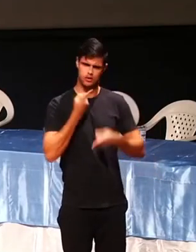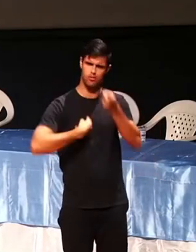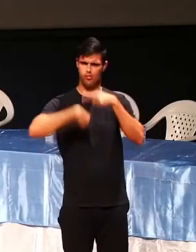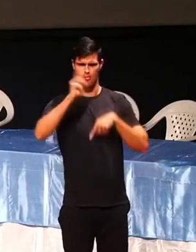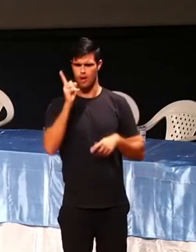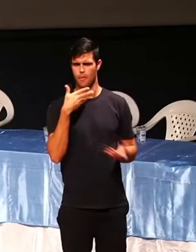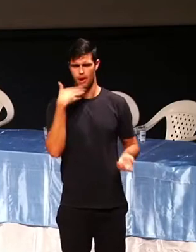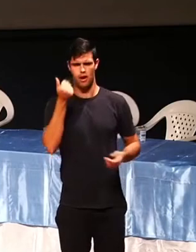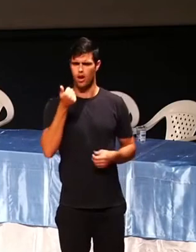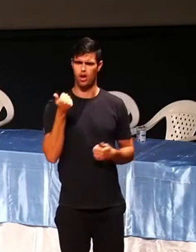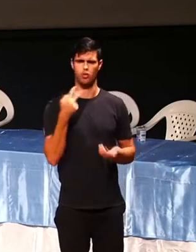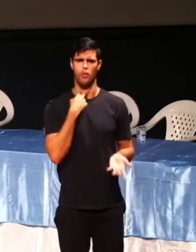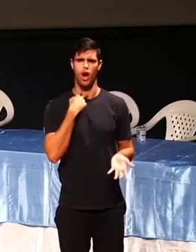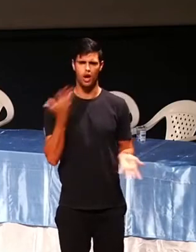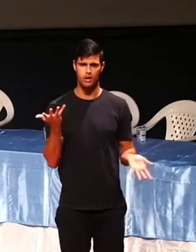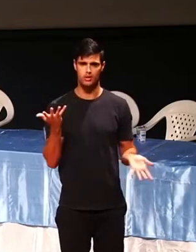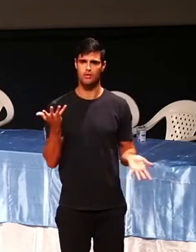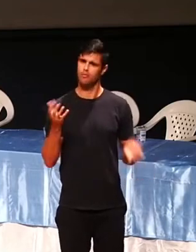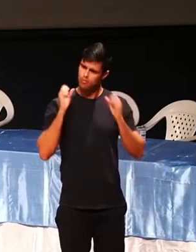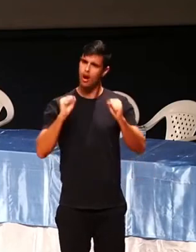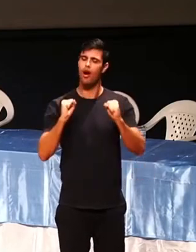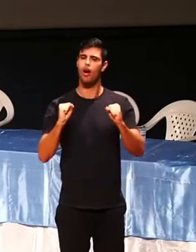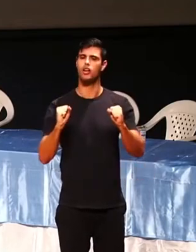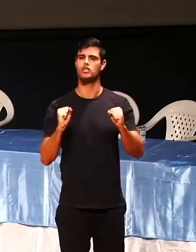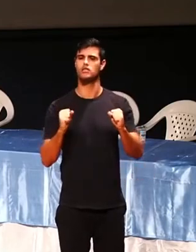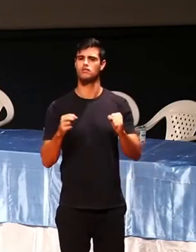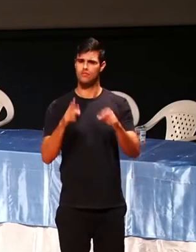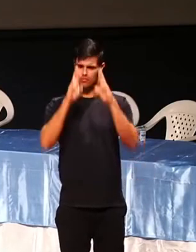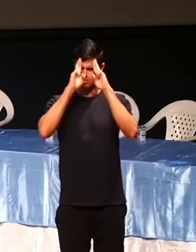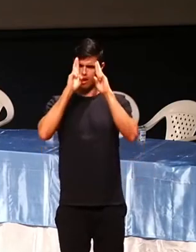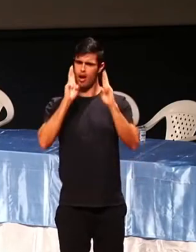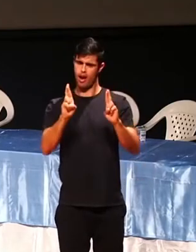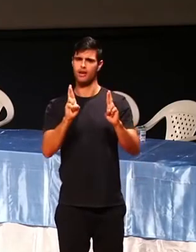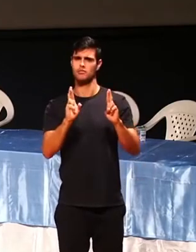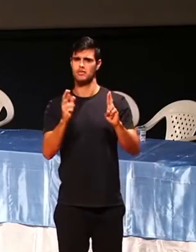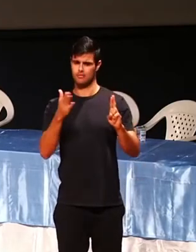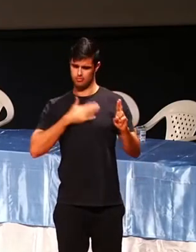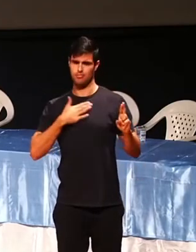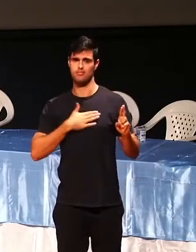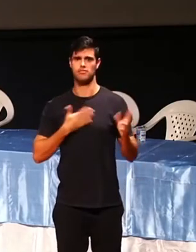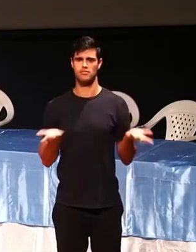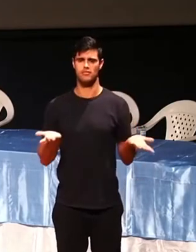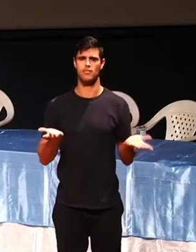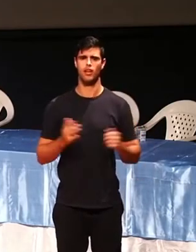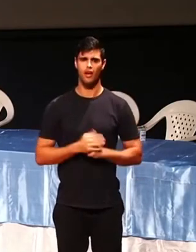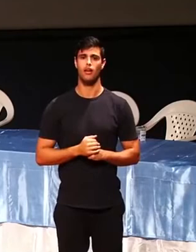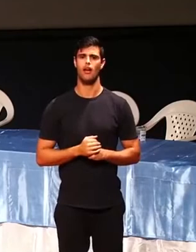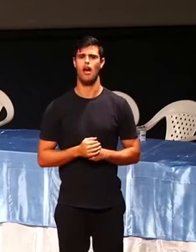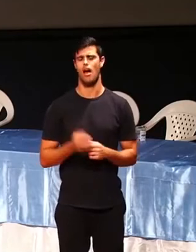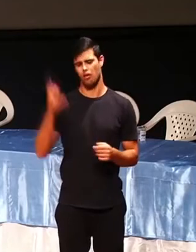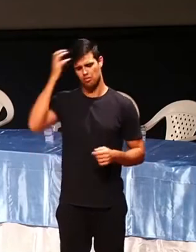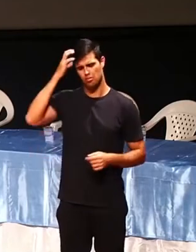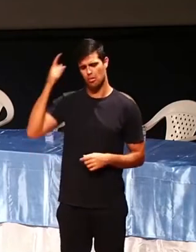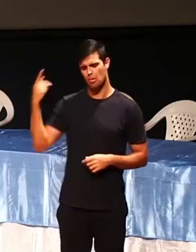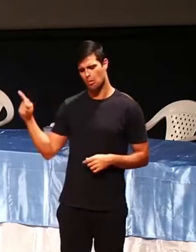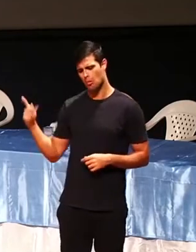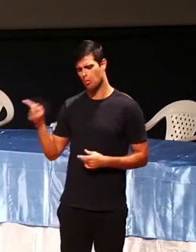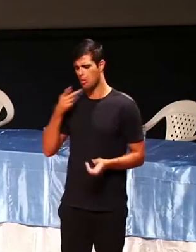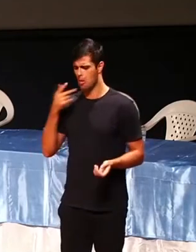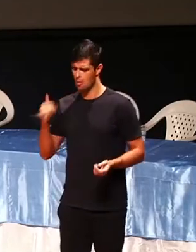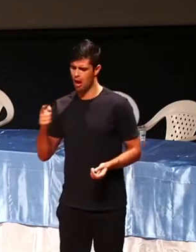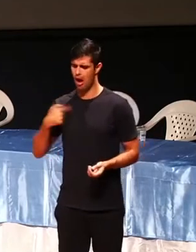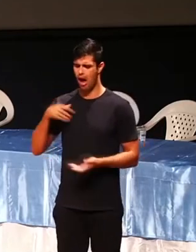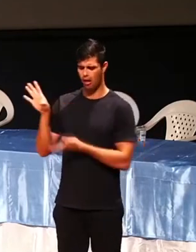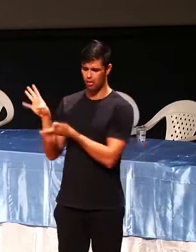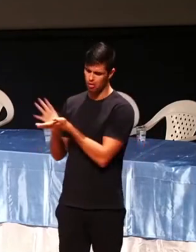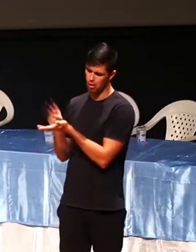Então isso é autorresponsabilidade. Não é colocar a culpa no pai. Ai, eu sou assim porque